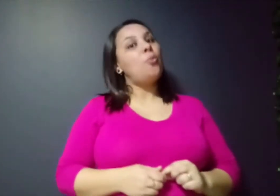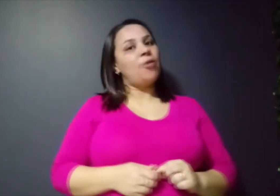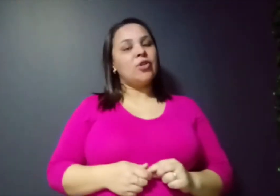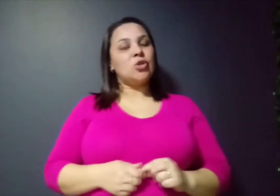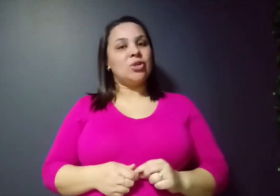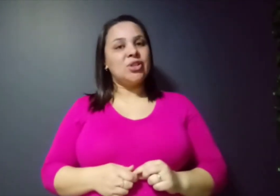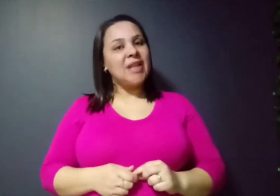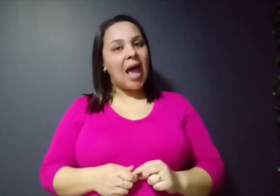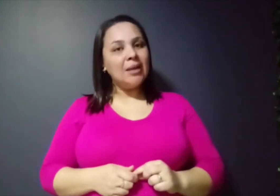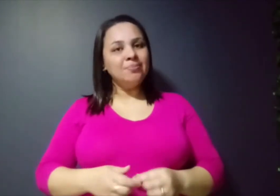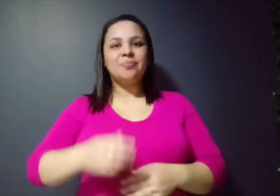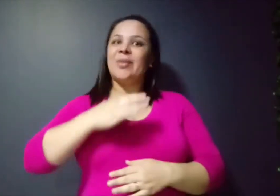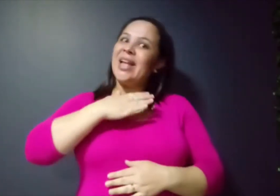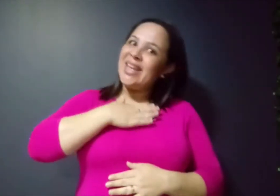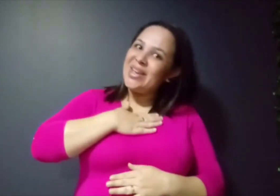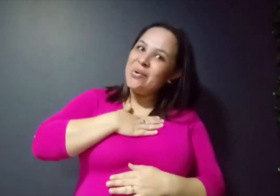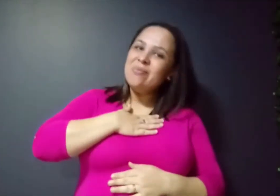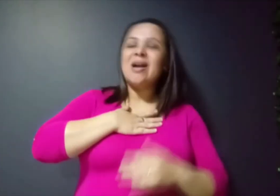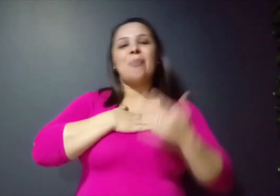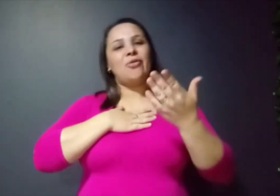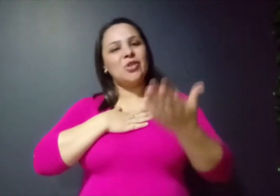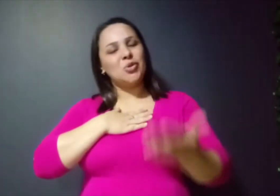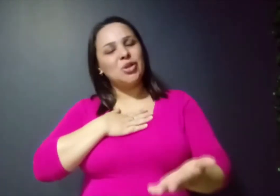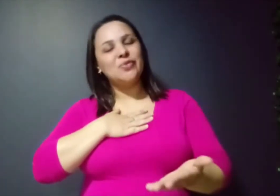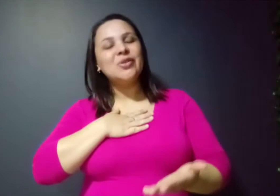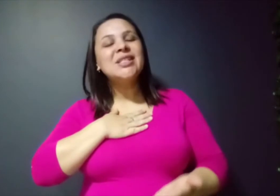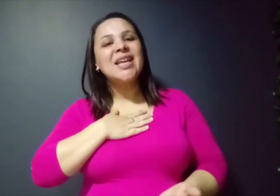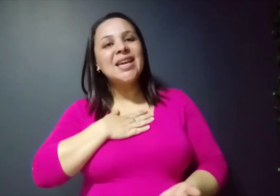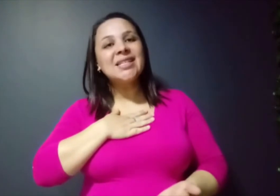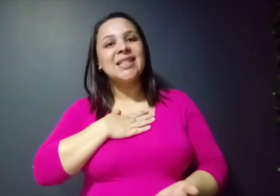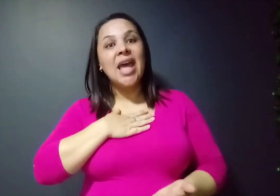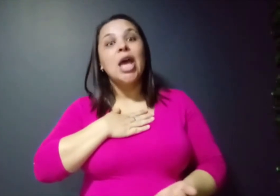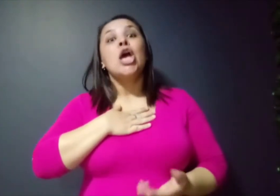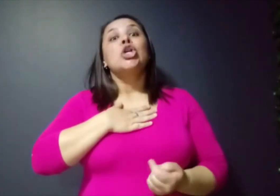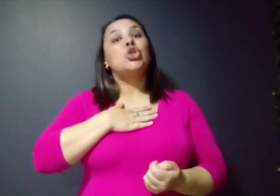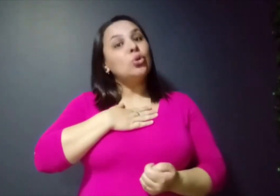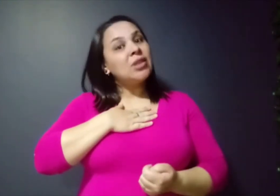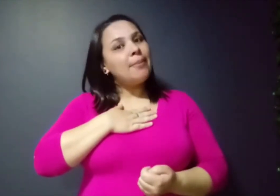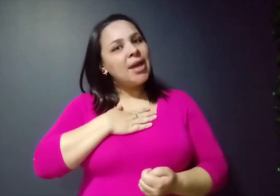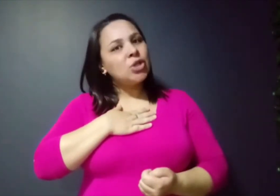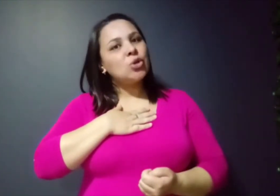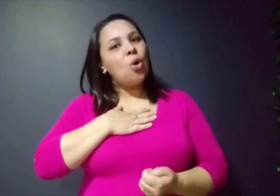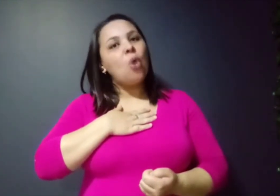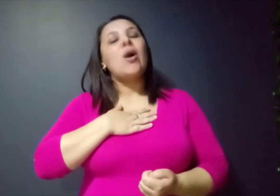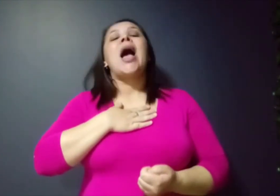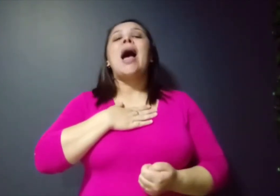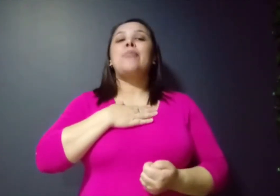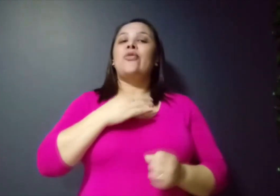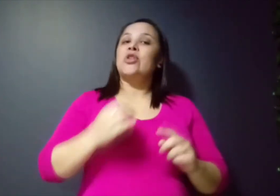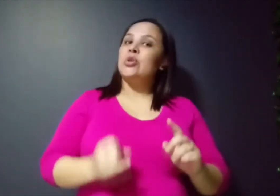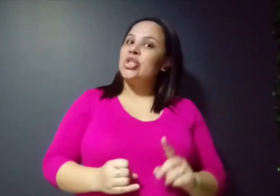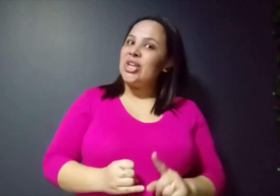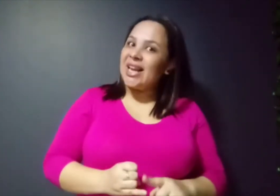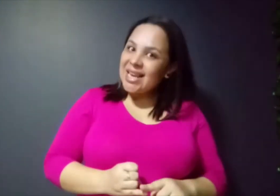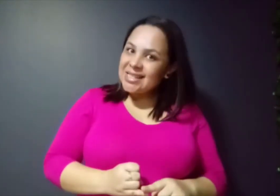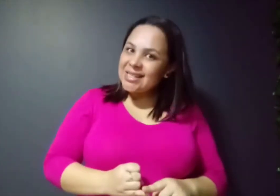professor de sala, eu, a professora de vocês, juntamente com a professora de inglês,